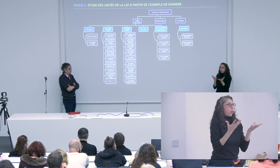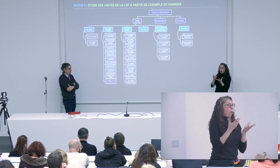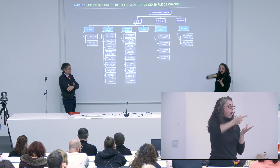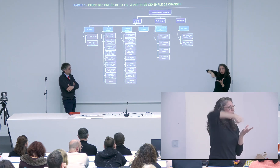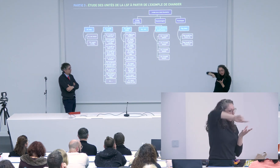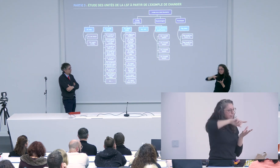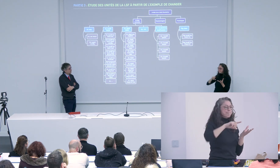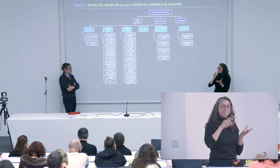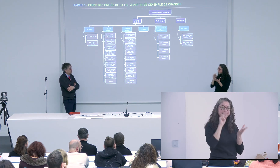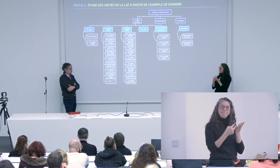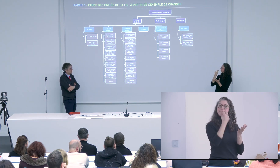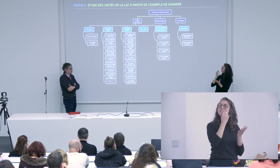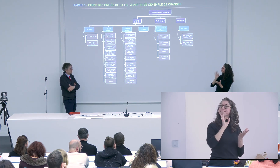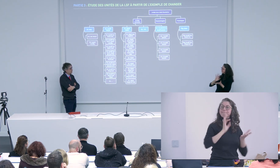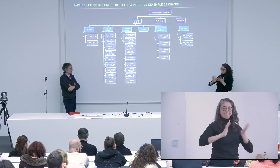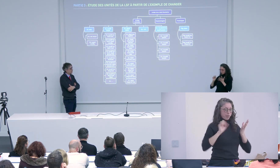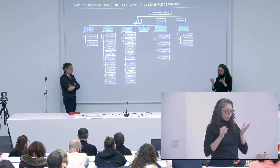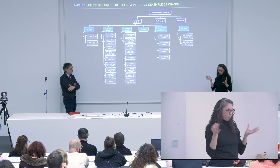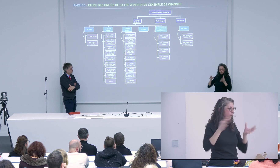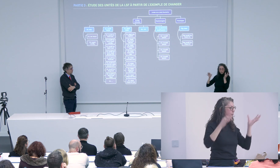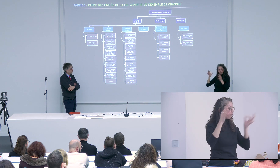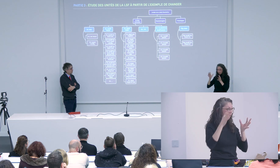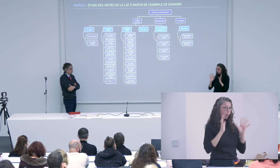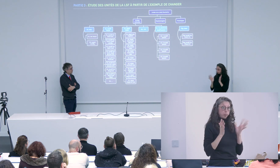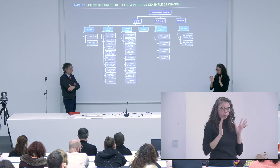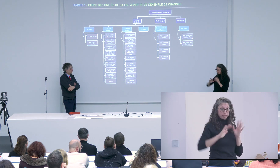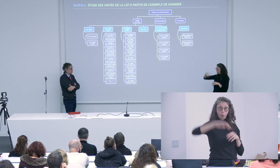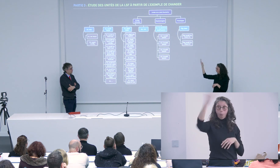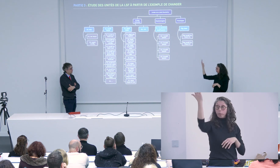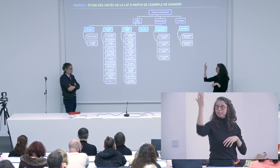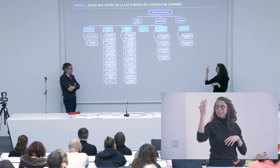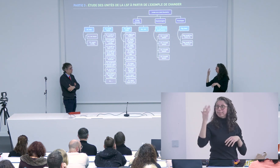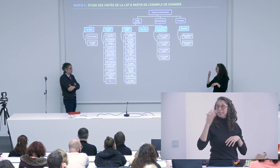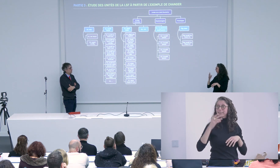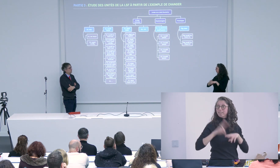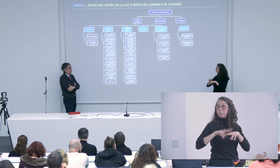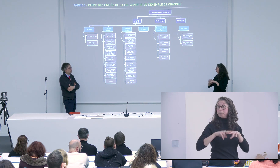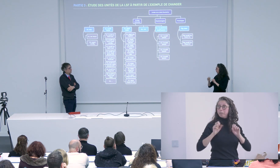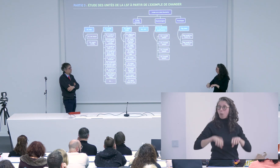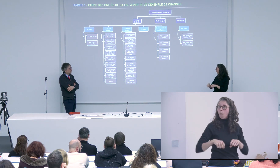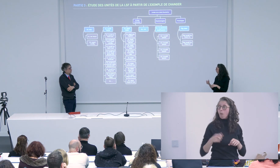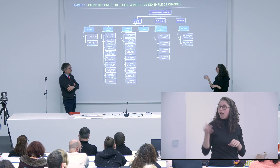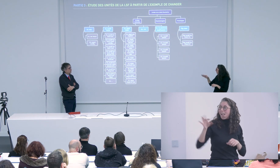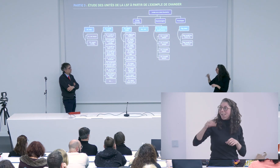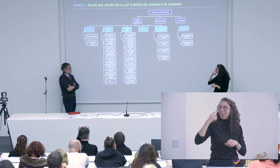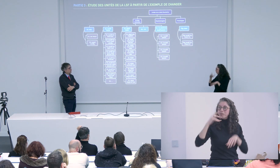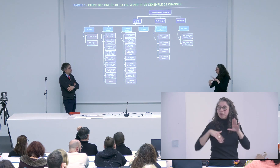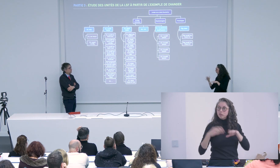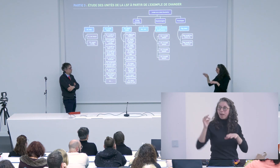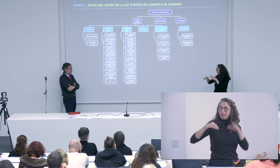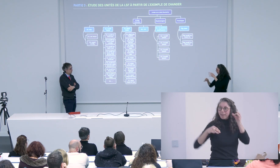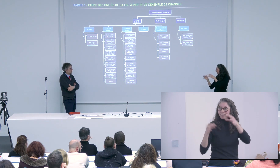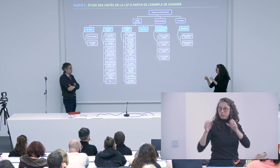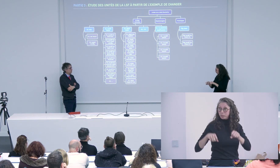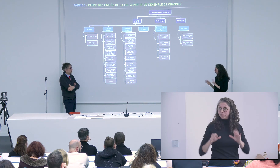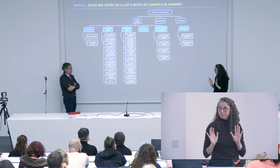mais l'idée justement c'était de provoquer une réflexion et d'aboutir peut-être sur encore d'autres choses